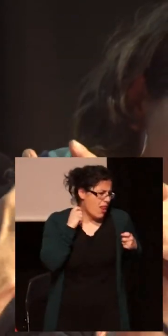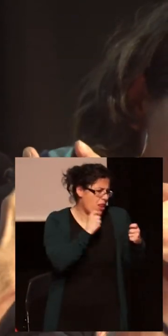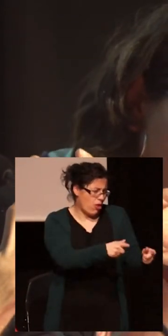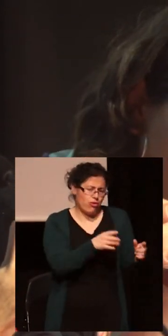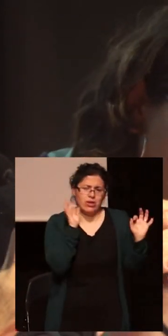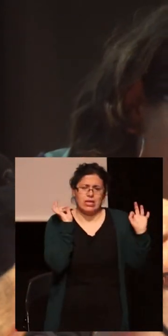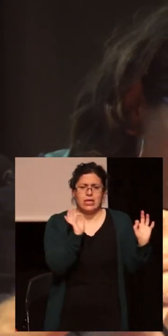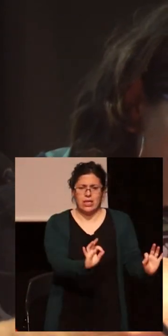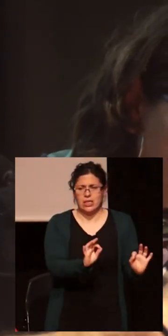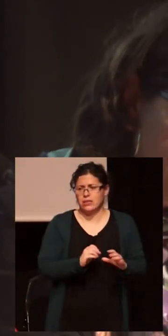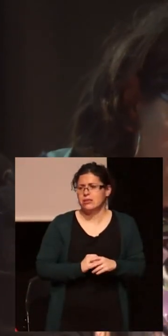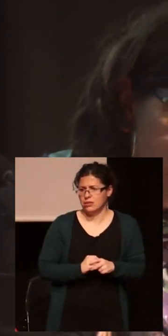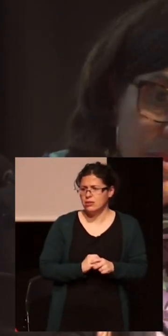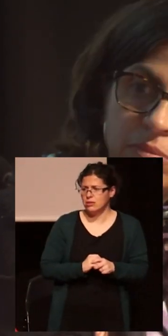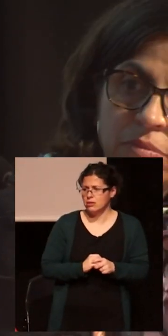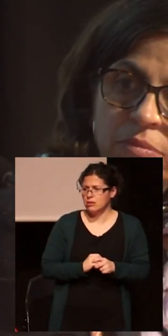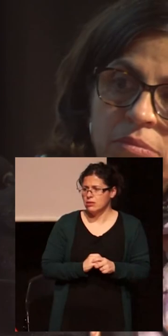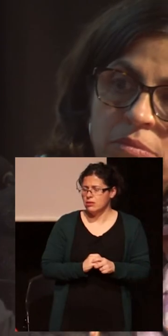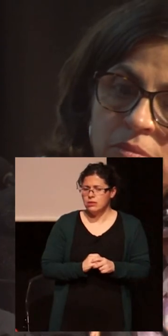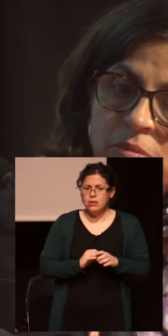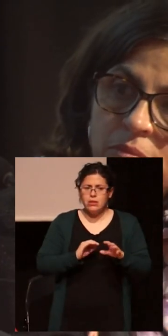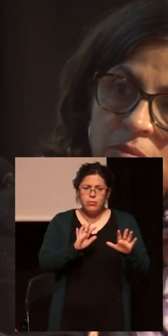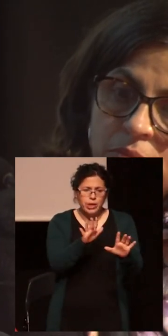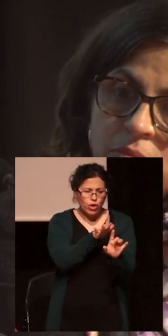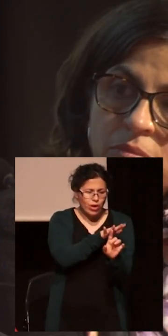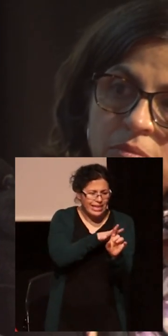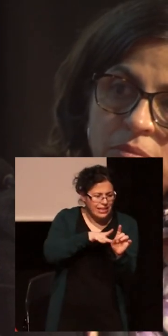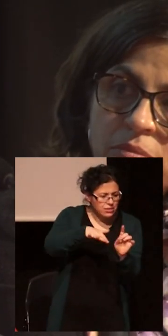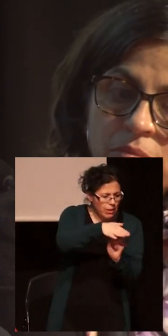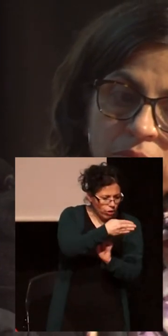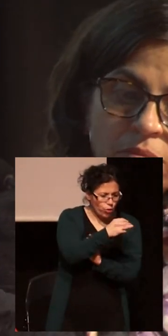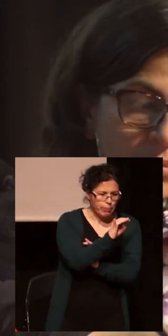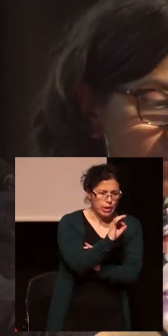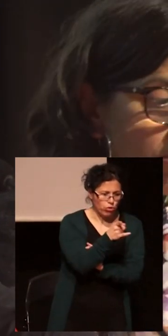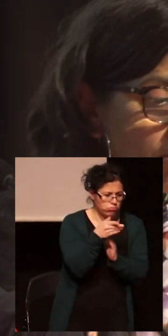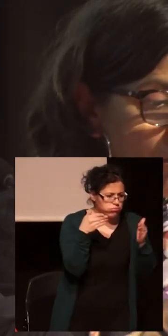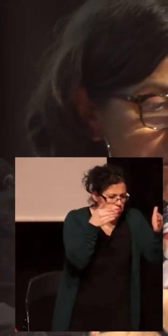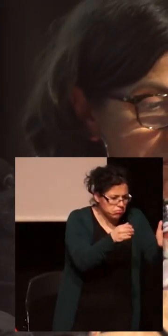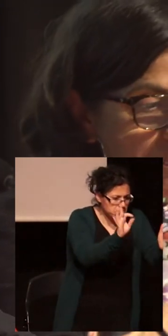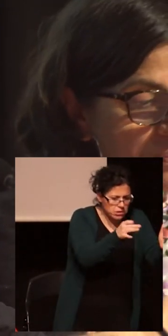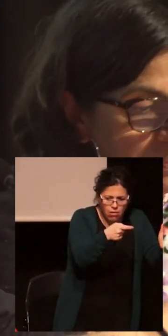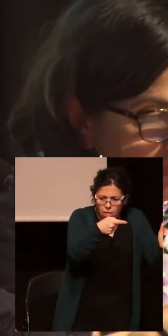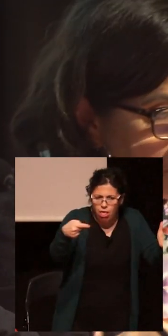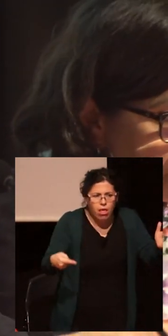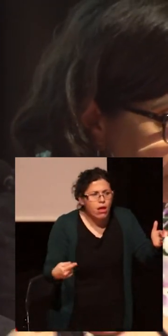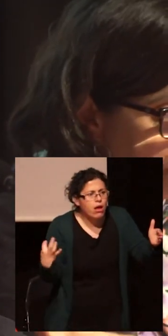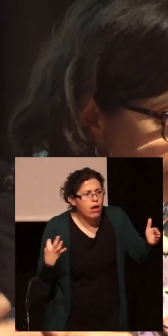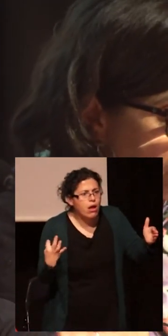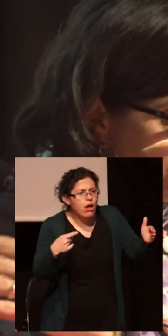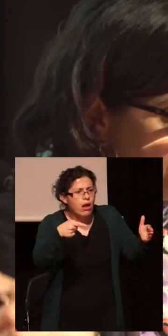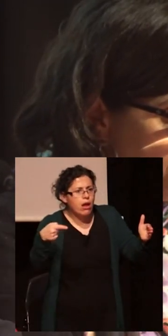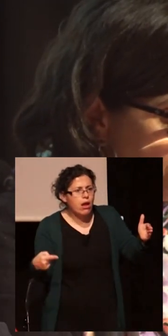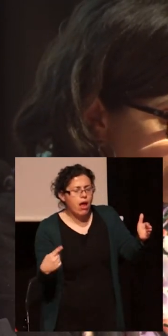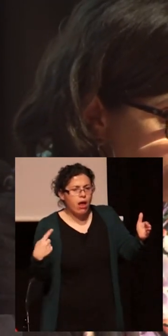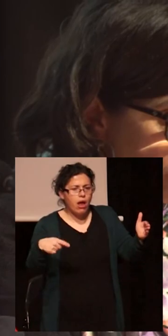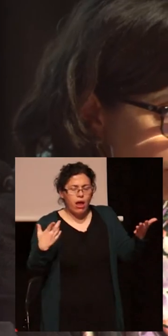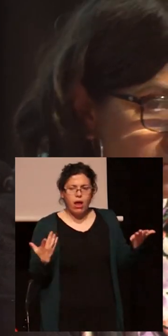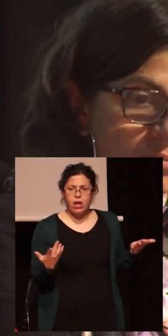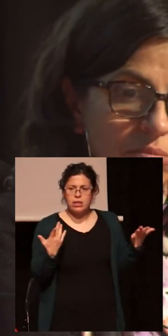como prevención, es que solo están atendiendo al espacio bio. Y es un espacio desde el que muchas luchas paralelas que han